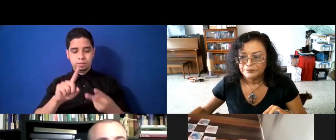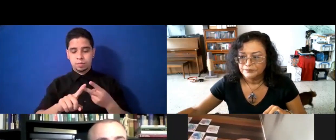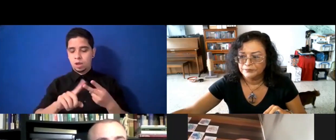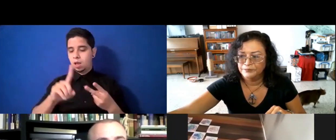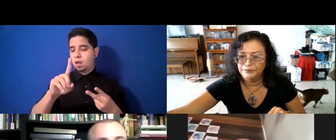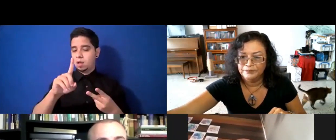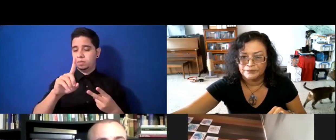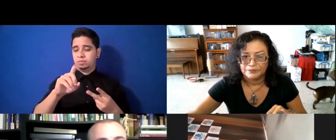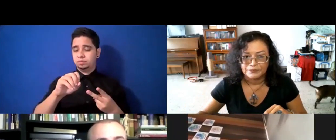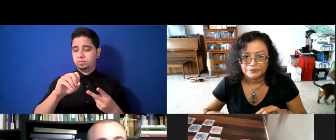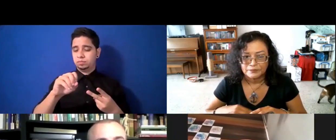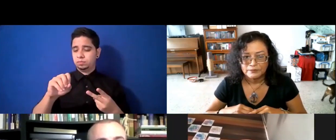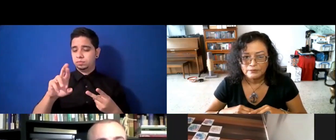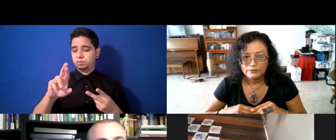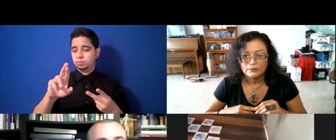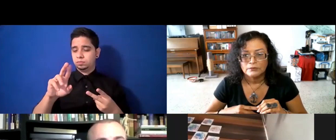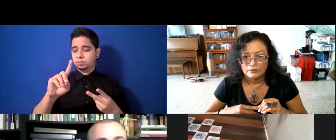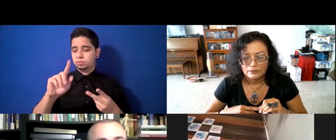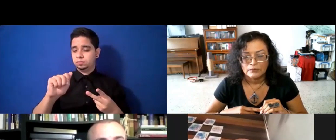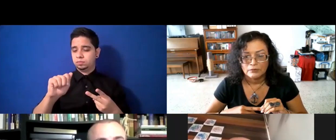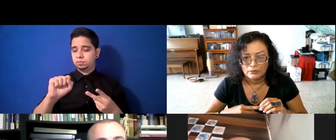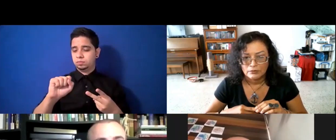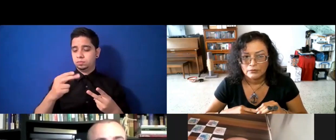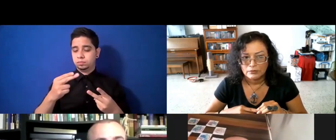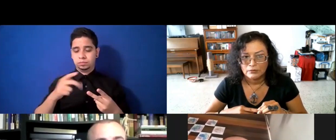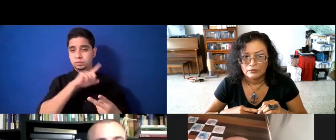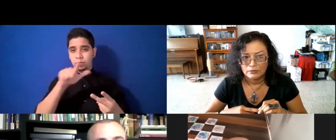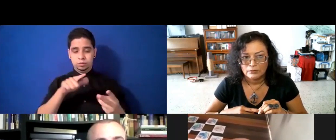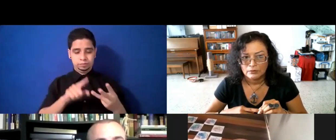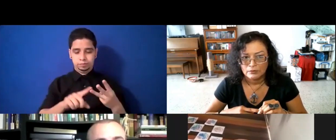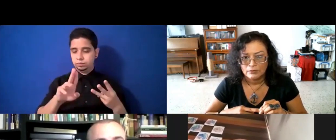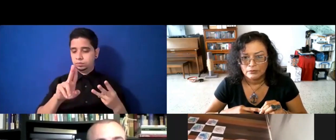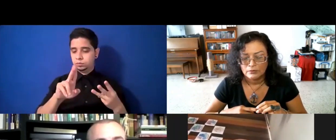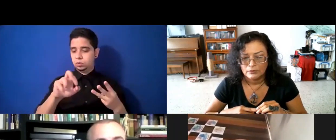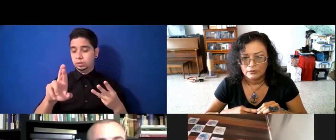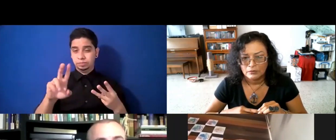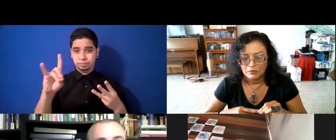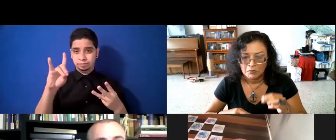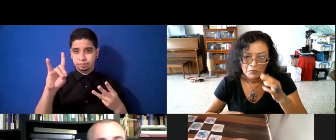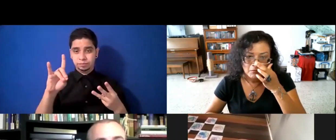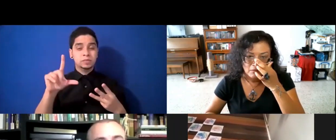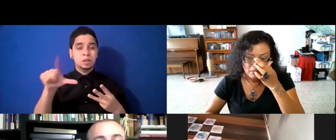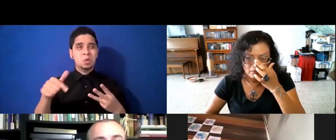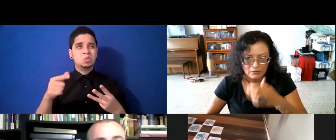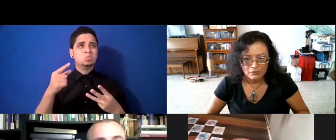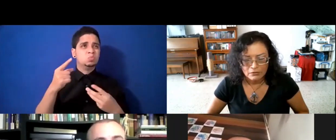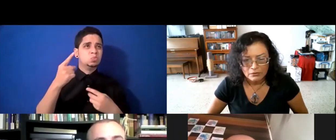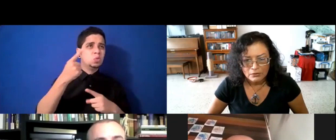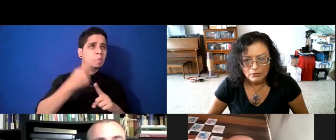Uber. Y recientemente, hace unos dos, tres meses, iniciamos nosotros con